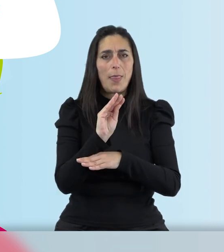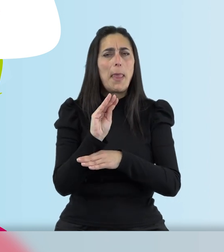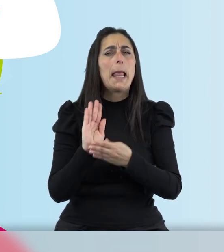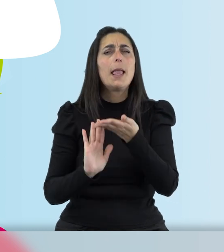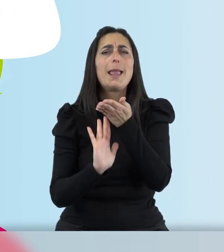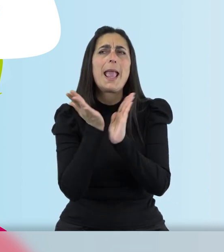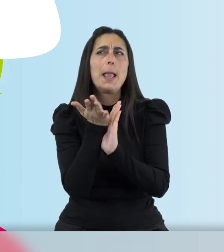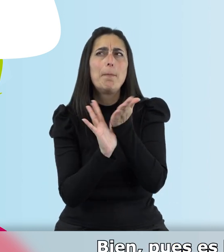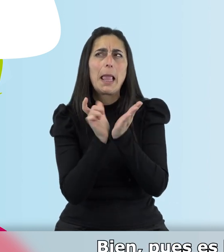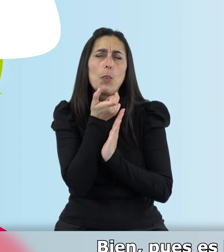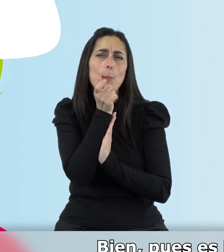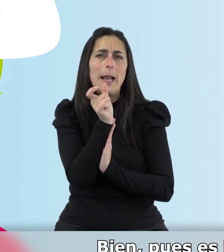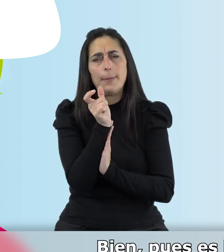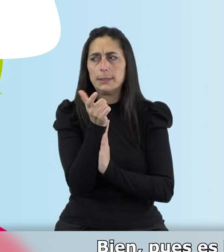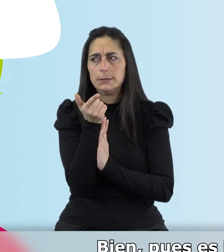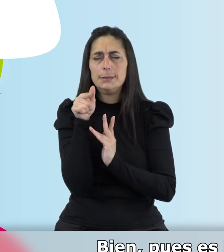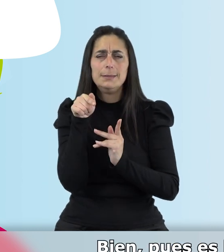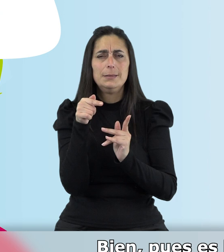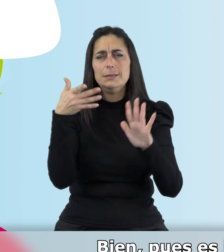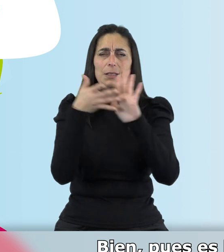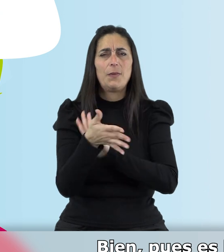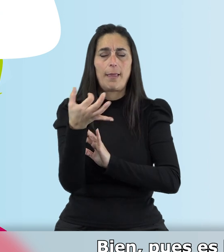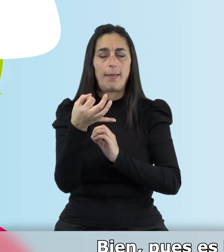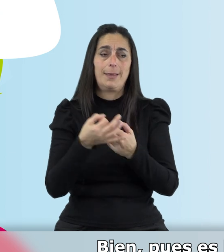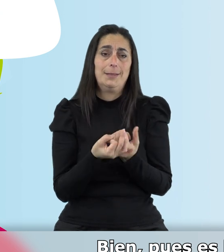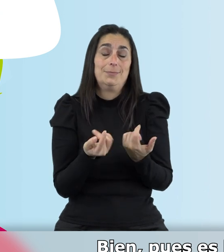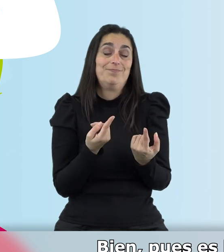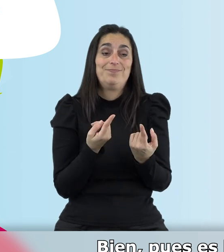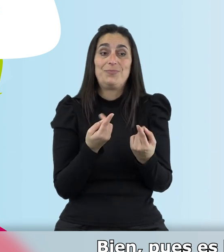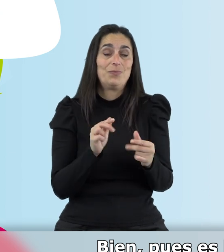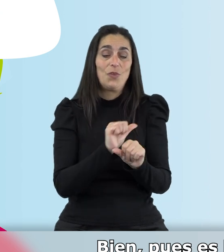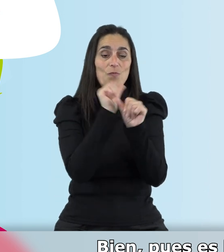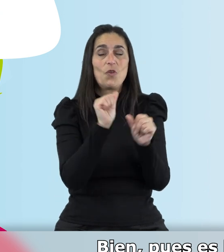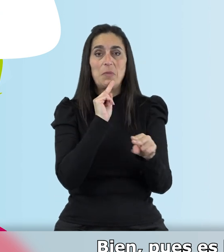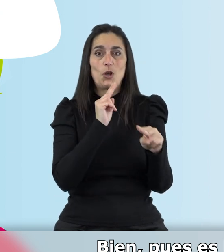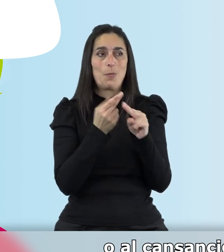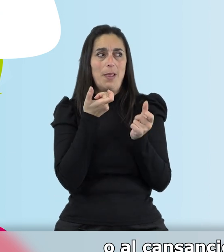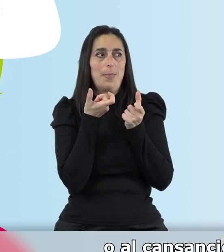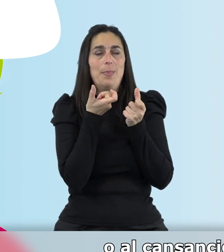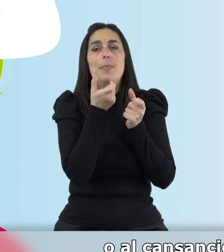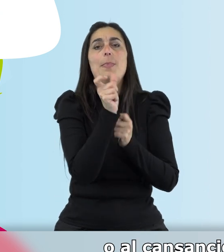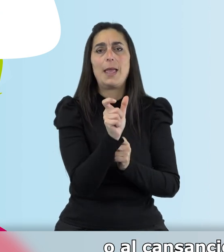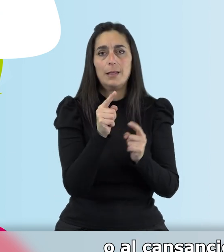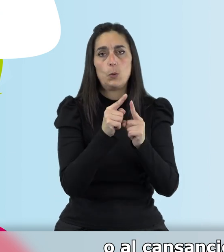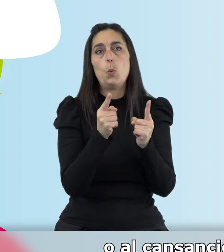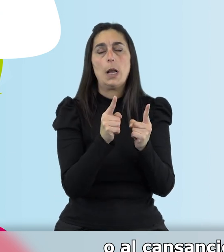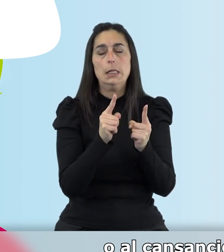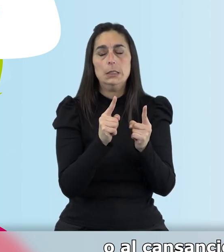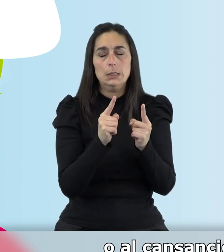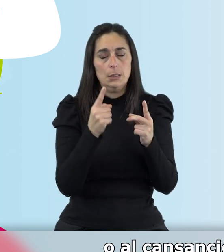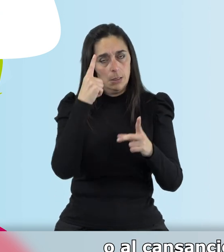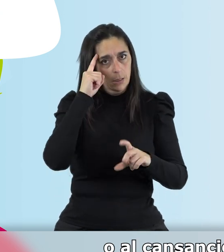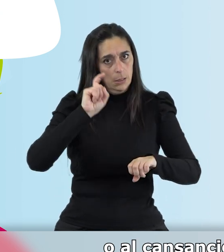¿qué es exactamente eso? Bien, pues es la forma de llamar al desgaste o al cansancio